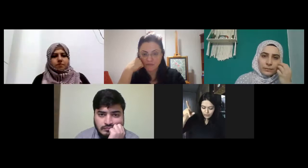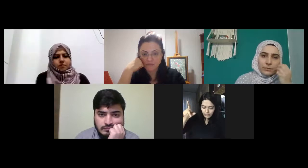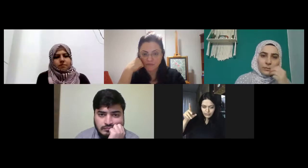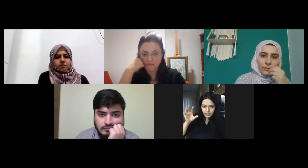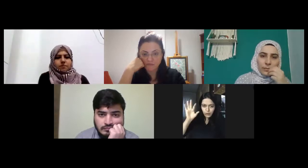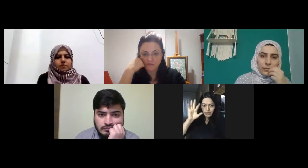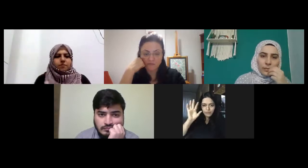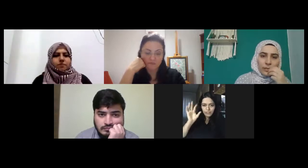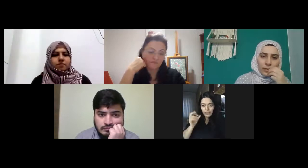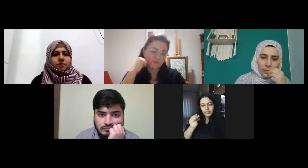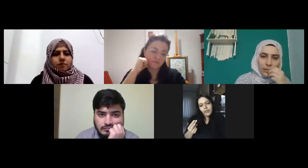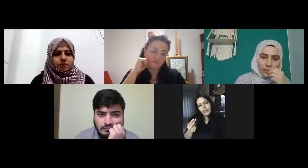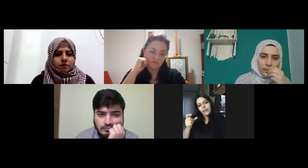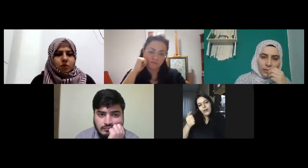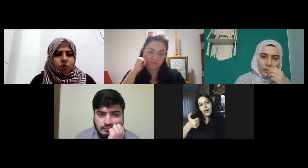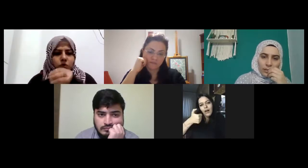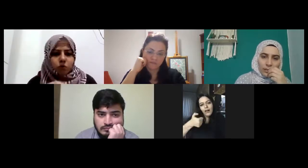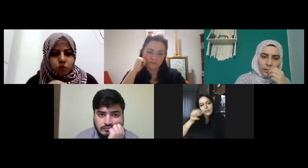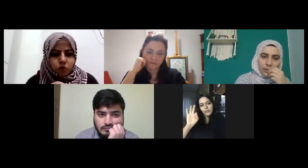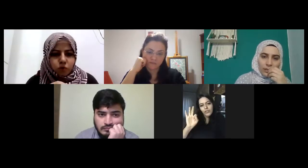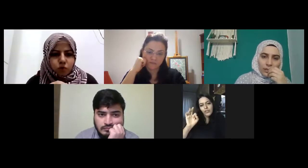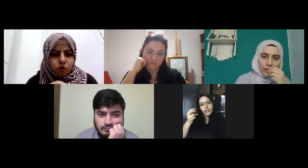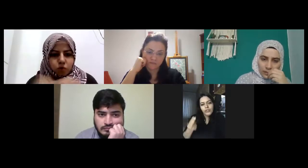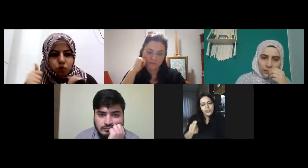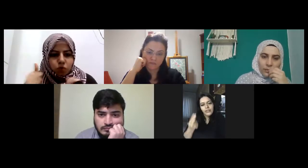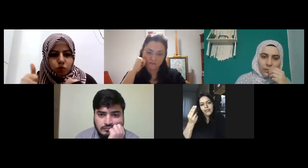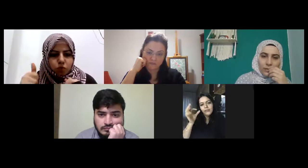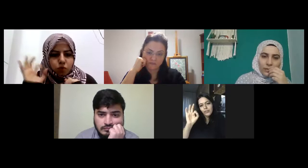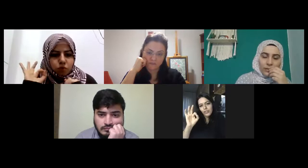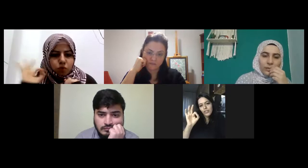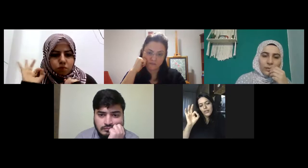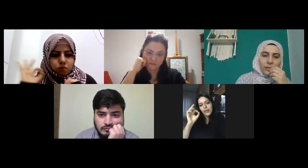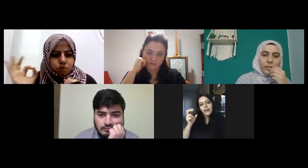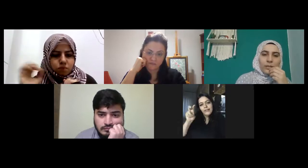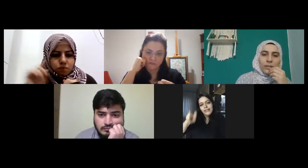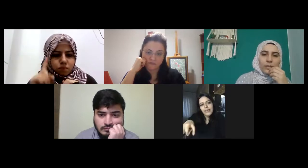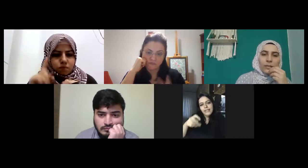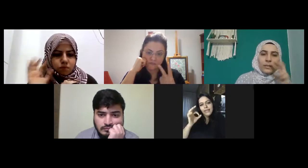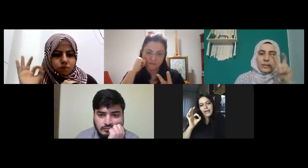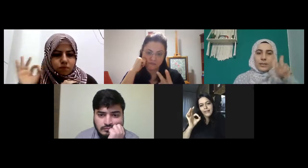kadardı normal işte altmış yetmiş seksen